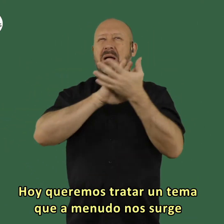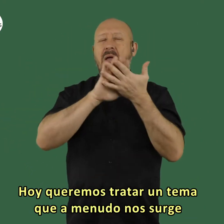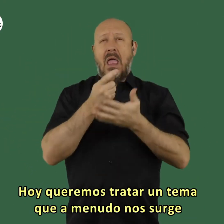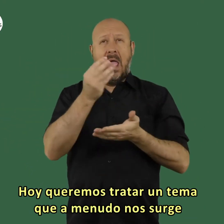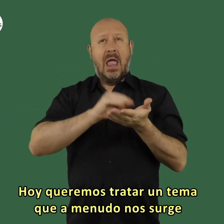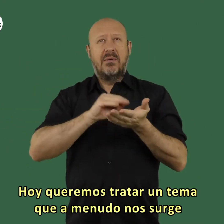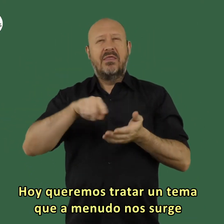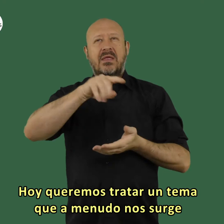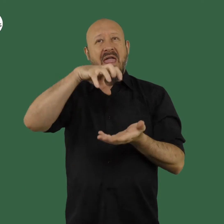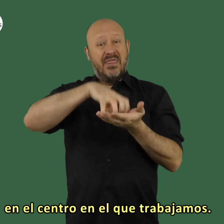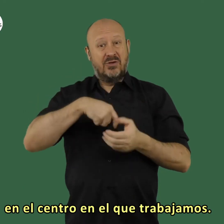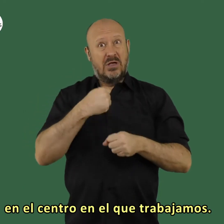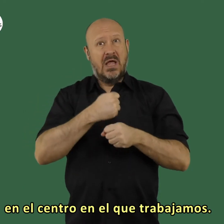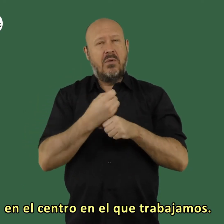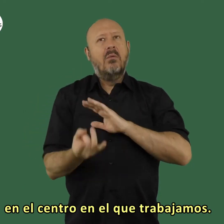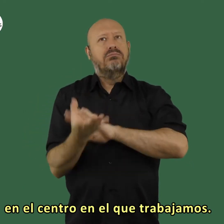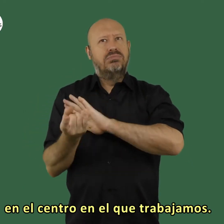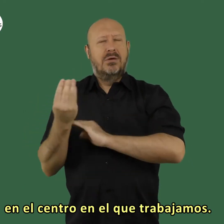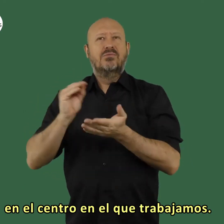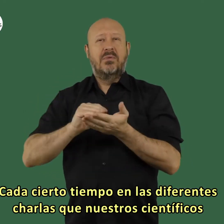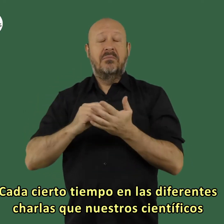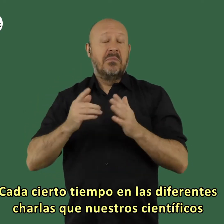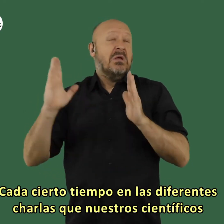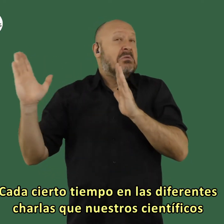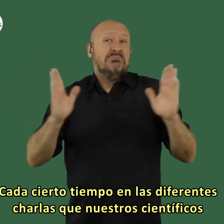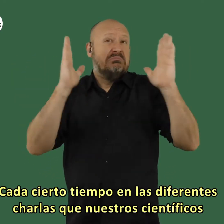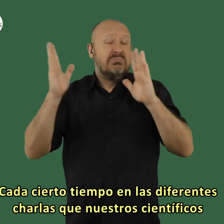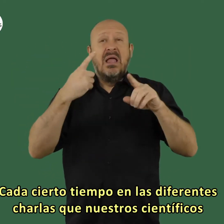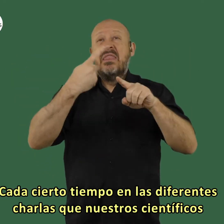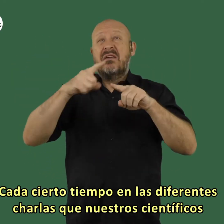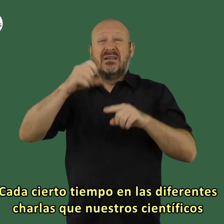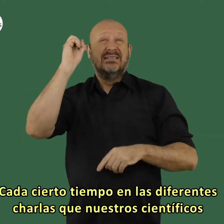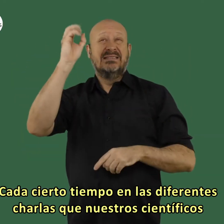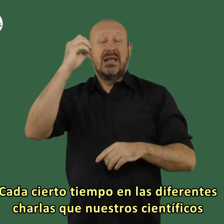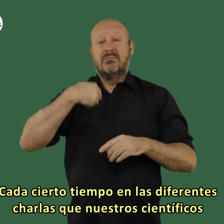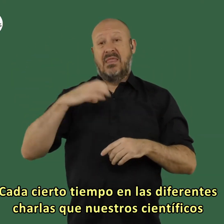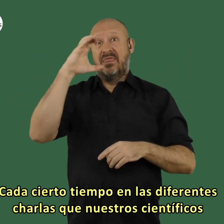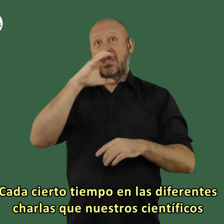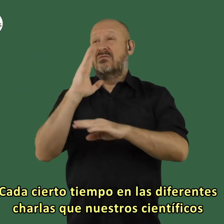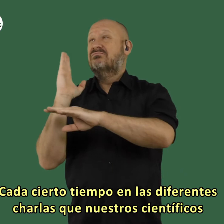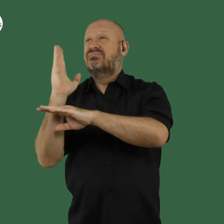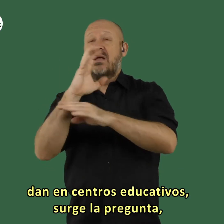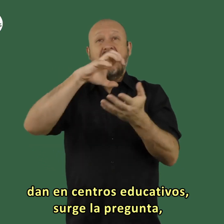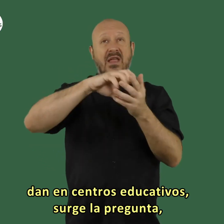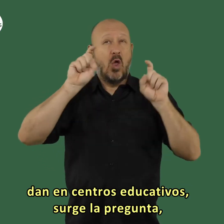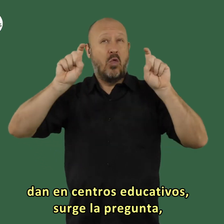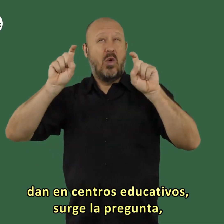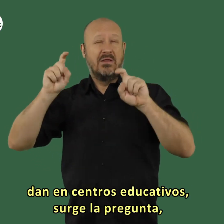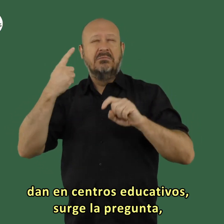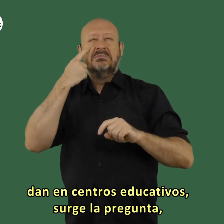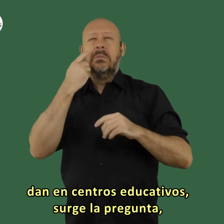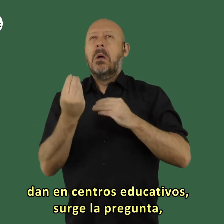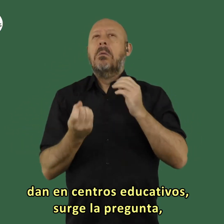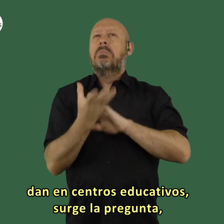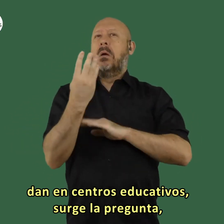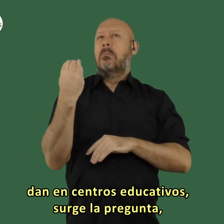queremos tratar un tema que a menudo nos surge en el centro en el que trabajamos cada cierto tiempo en las diferentes charlas que nuestros científicos dan en centros